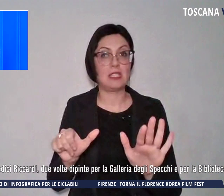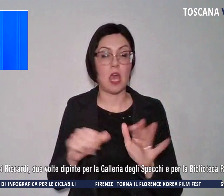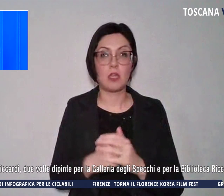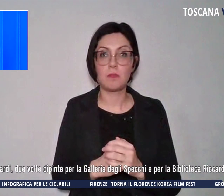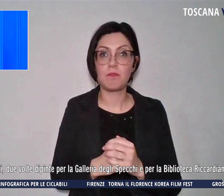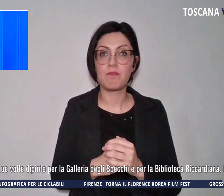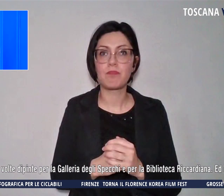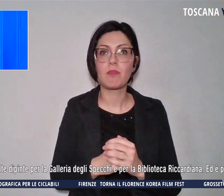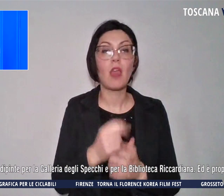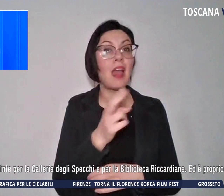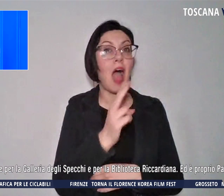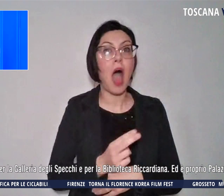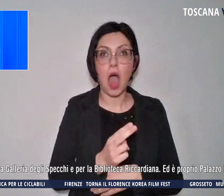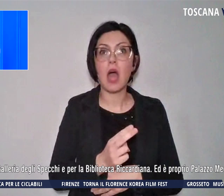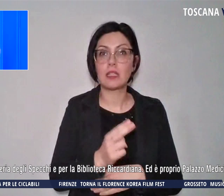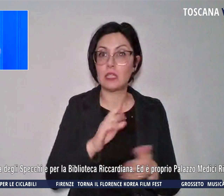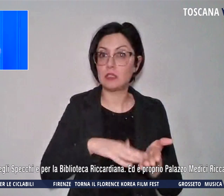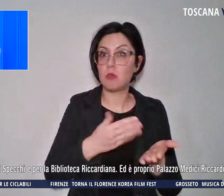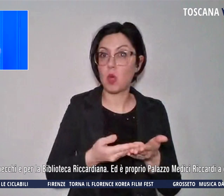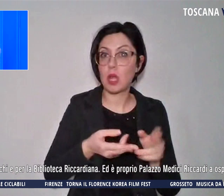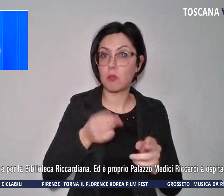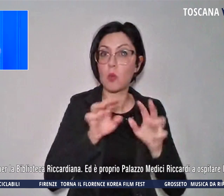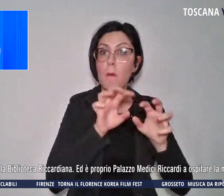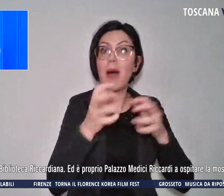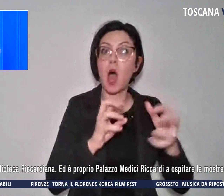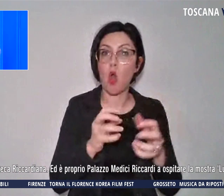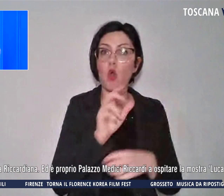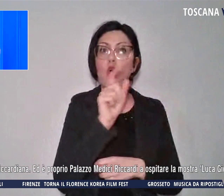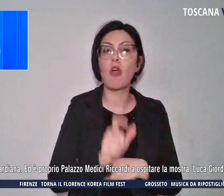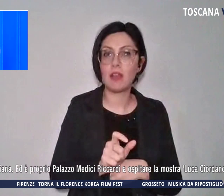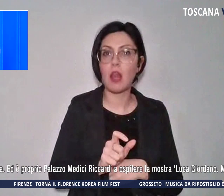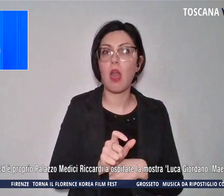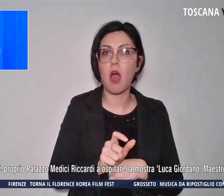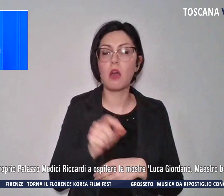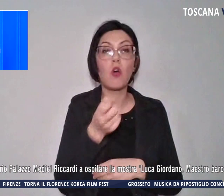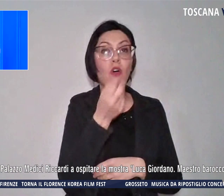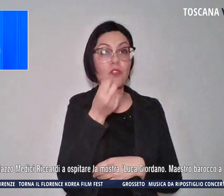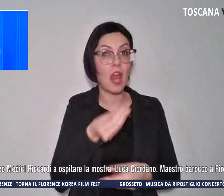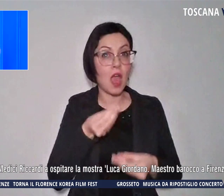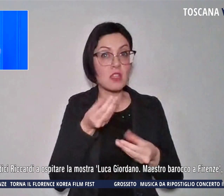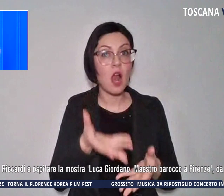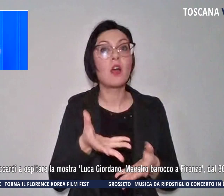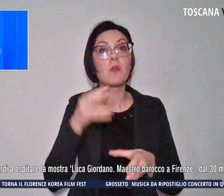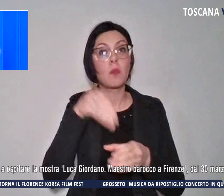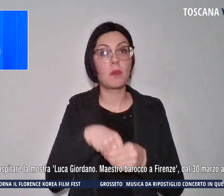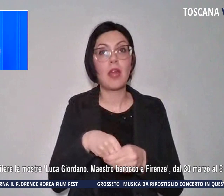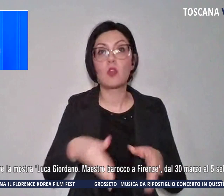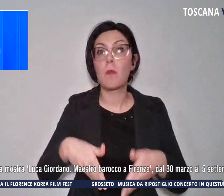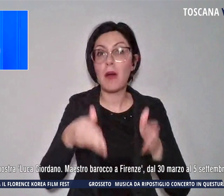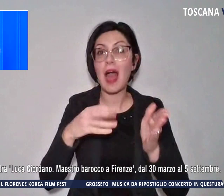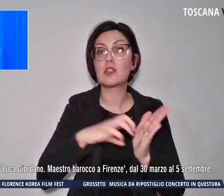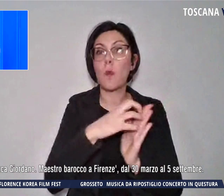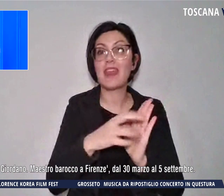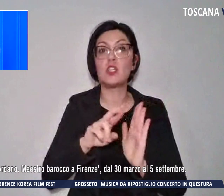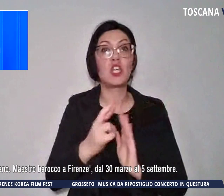artisti più prolifici del barocco italiano ha lasciato a Firenze all'interno di Palazzo Medici Riccardi